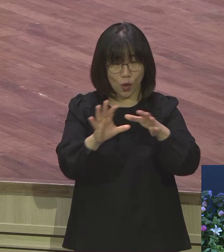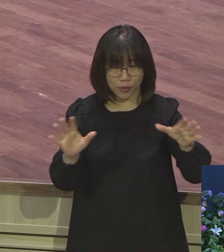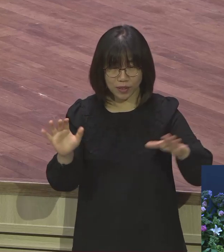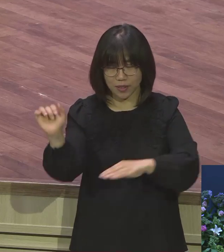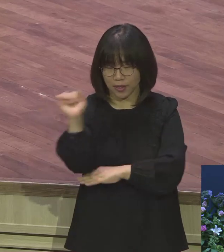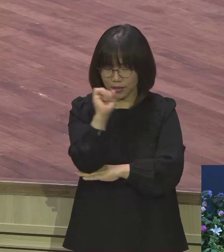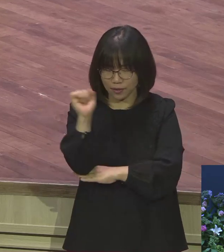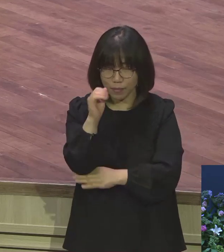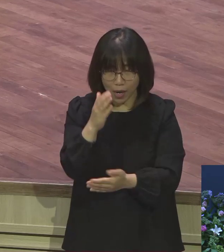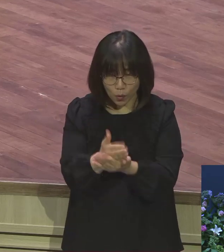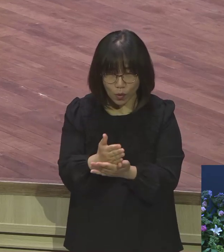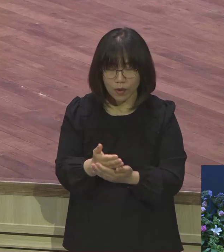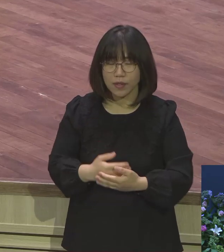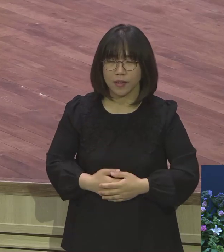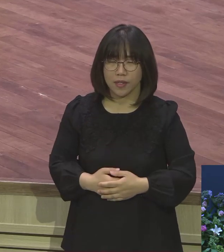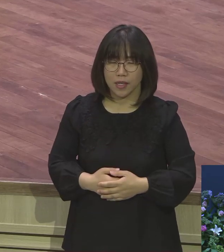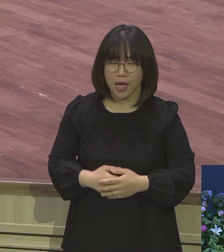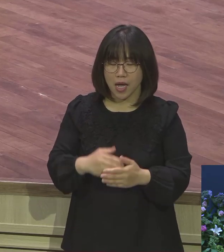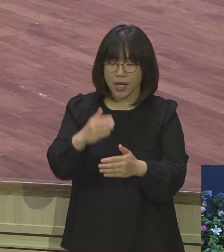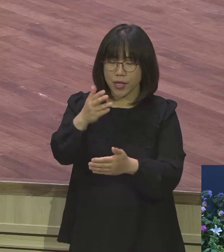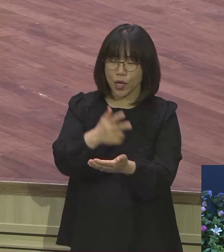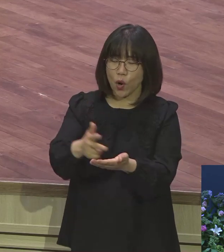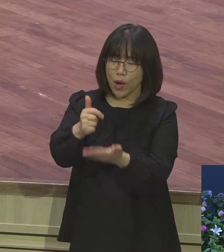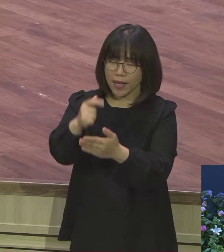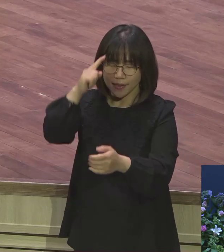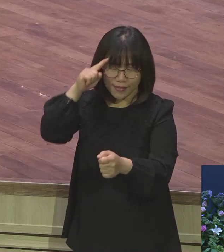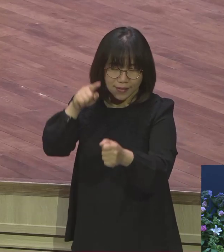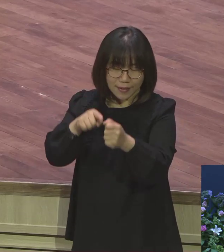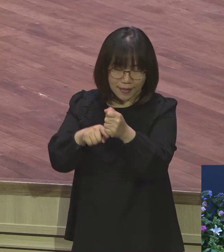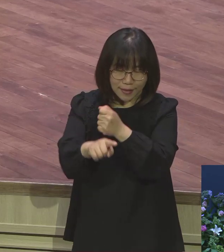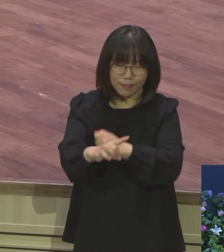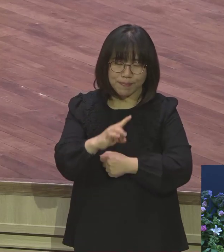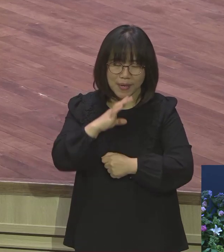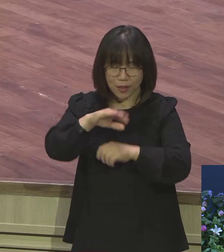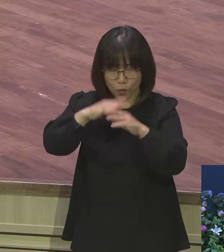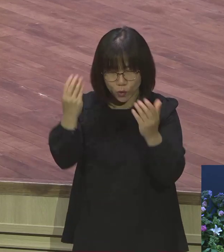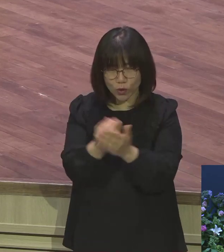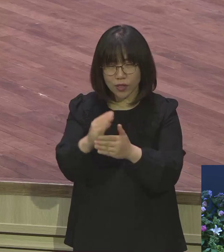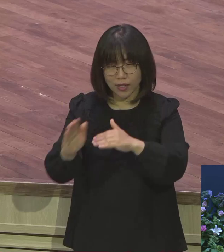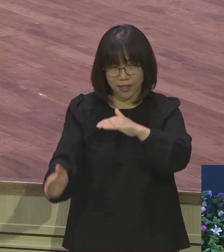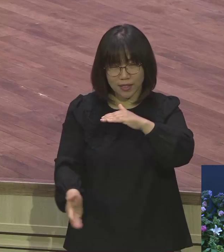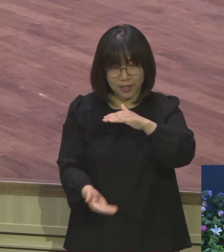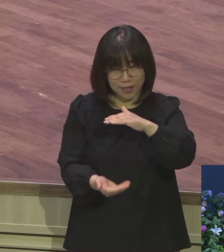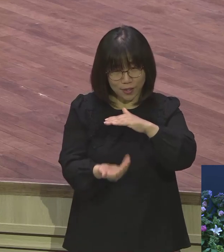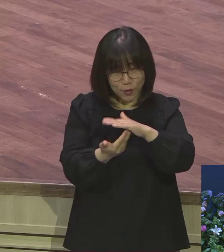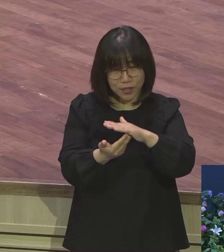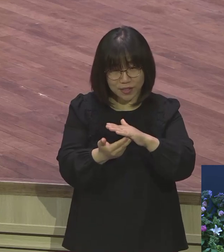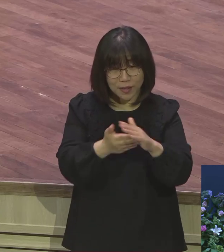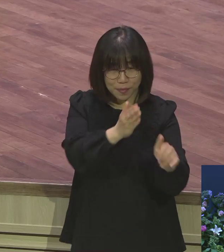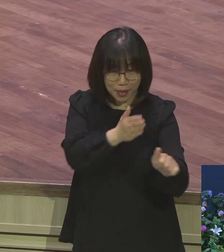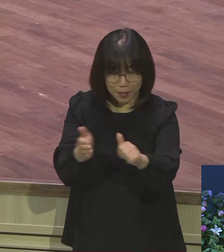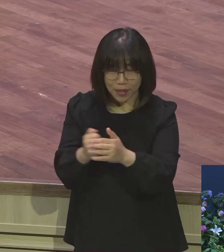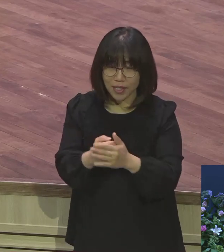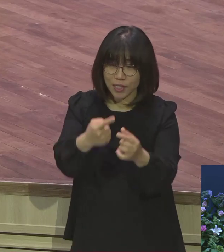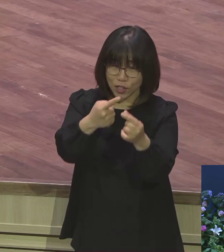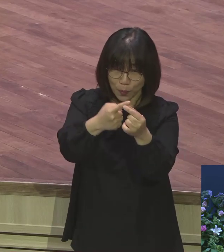온전히 서게 되는 이 사실을 처음하시기를 제목으로 축복합니다. 첫째로 사닥다리 환상입니다.